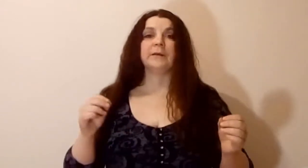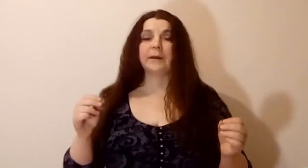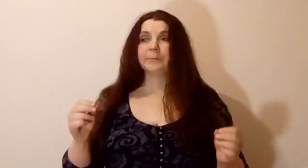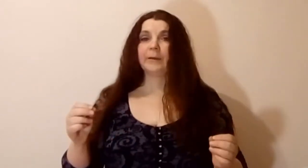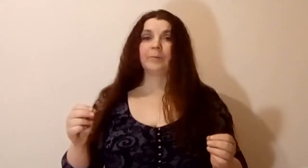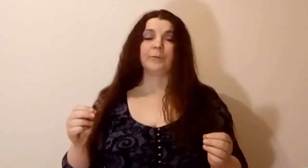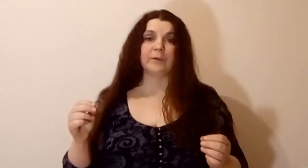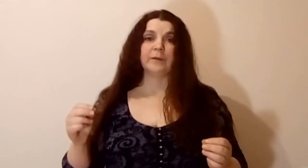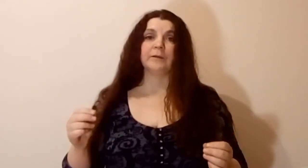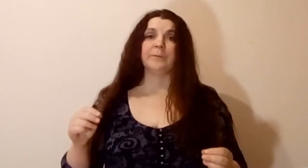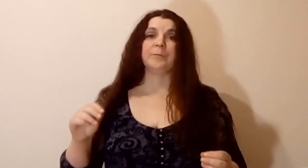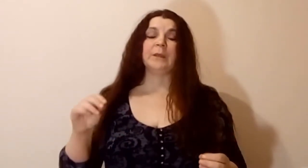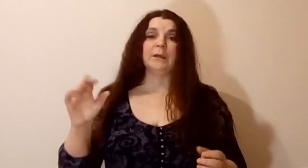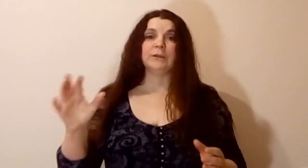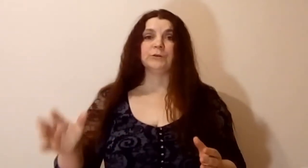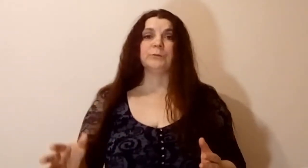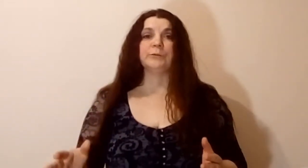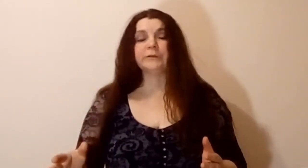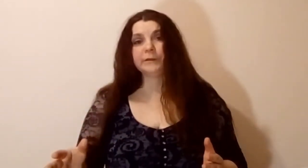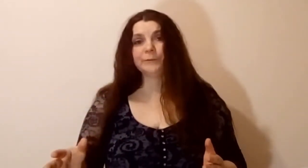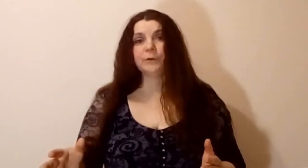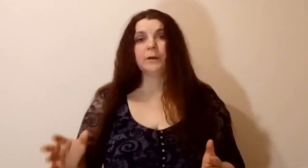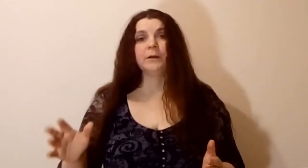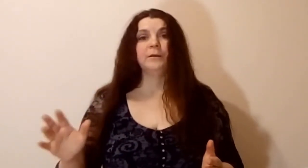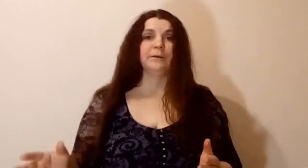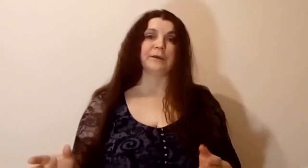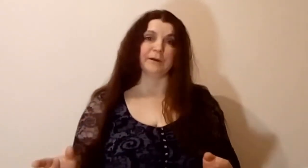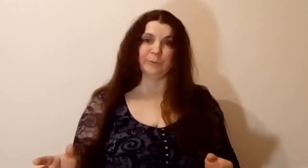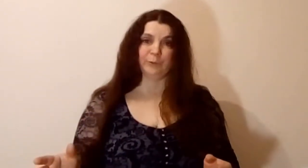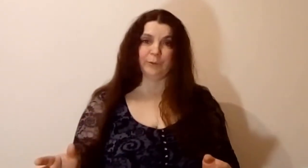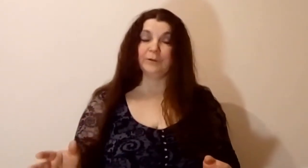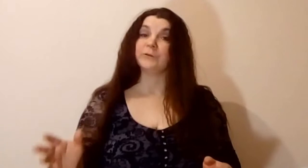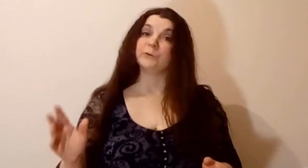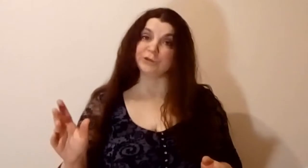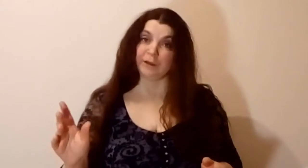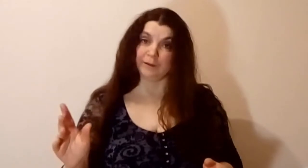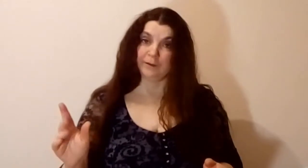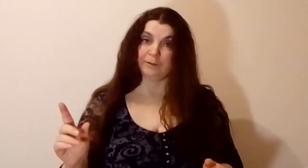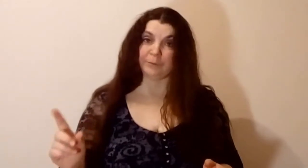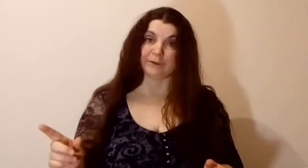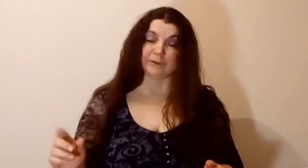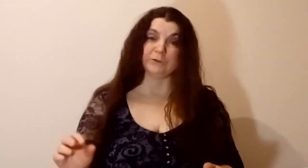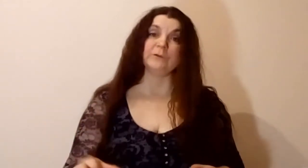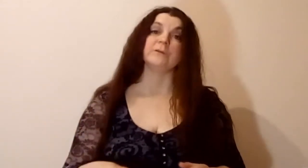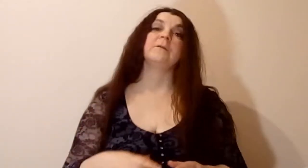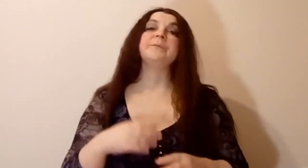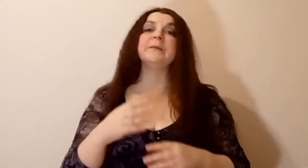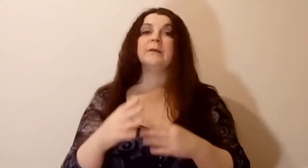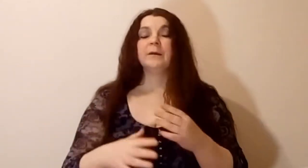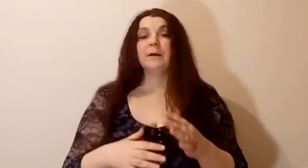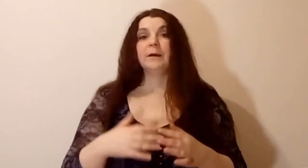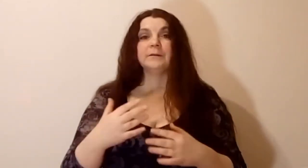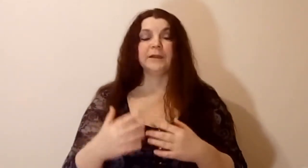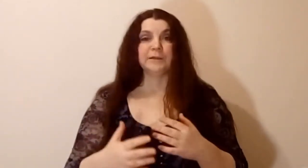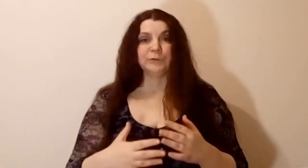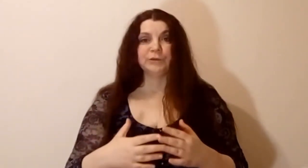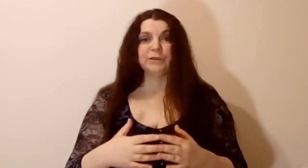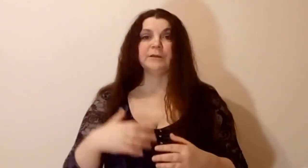я прям видела, что после того, как я к нему случайно прикоснулась, данный мужчина,